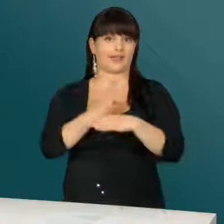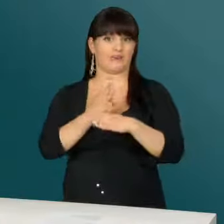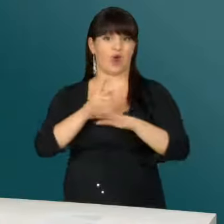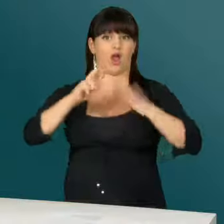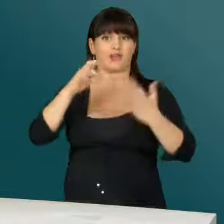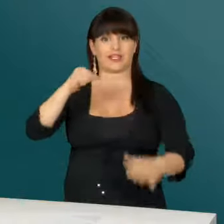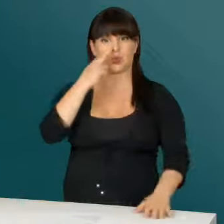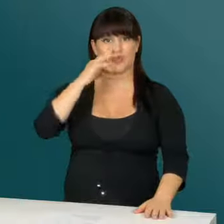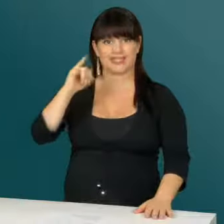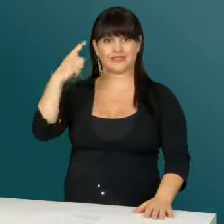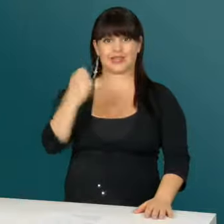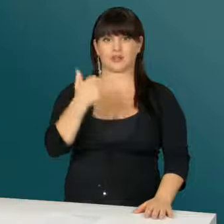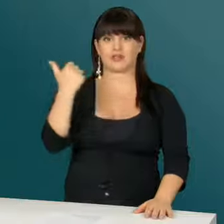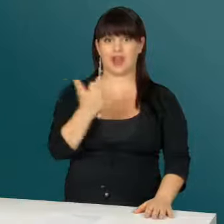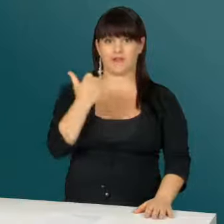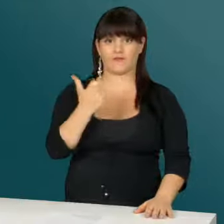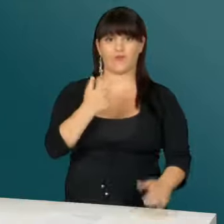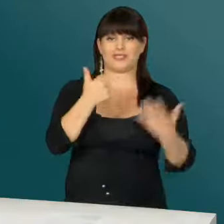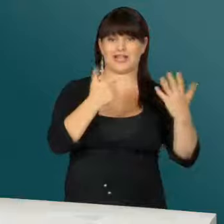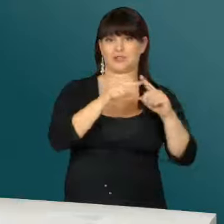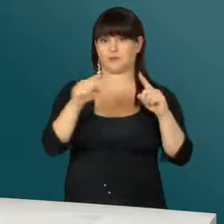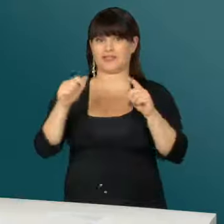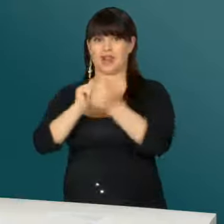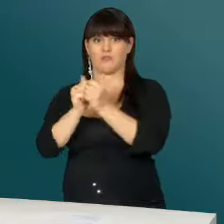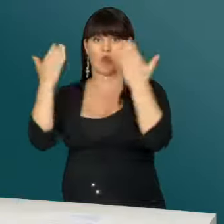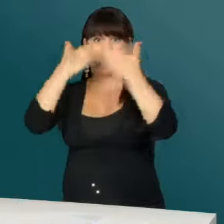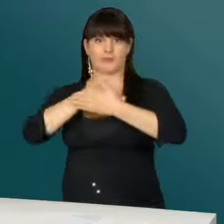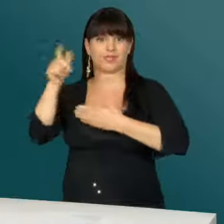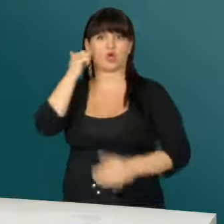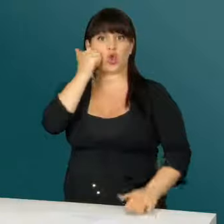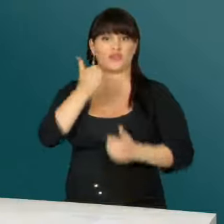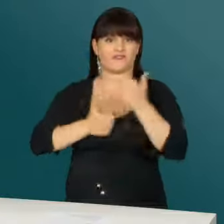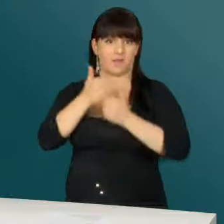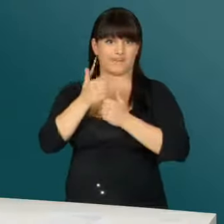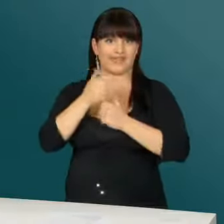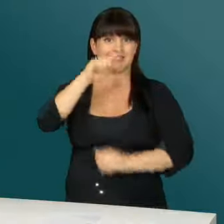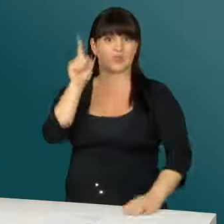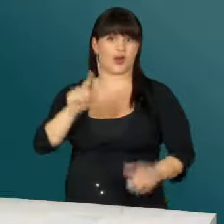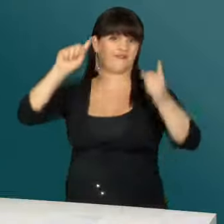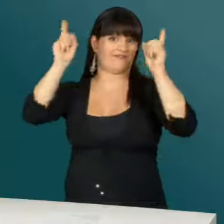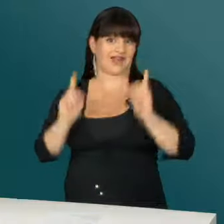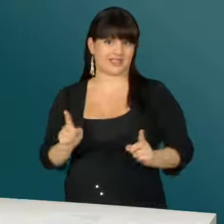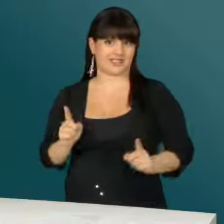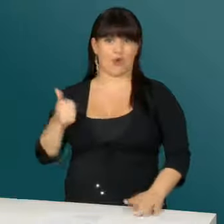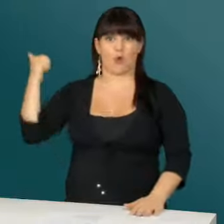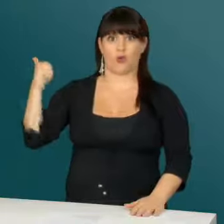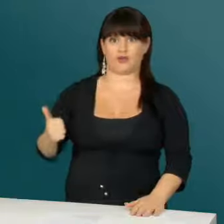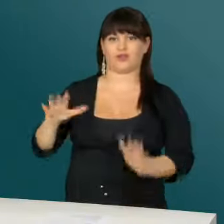Am nächsten Mittwoch, 8. Juni 2011, wird von 18 bis 23 Uhr in der Roten Fabrik in Zürich das 100.